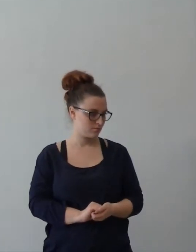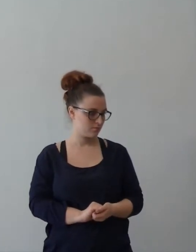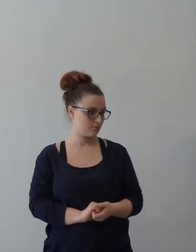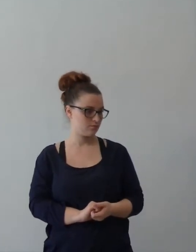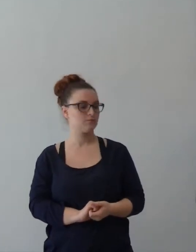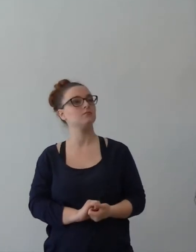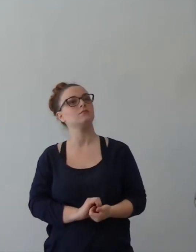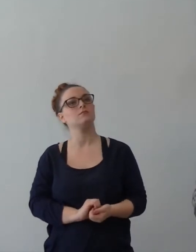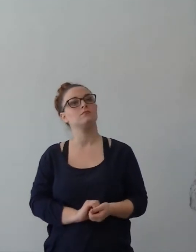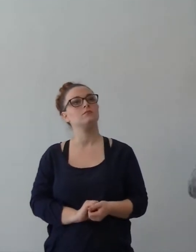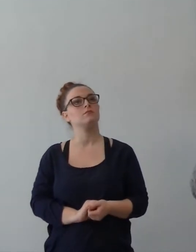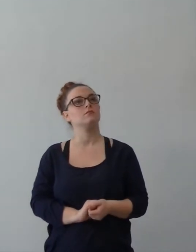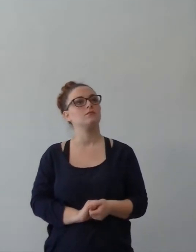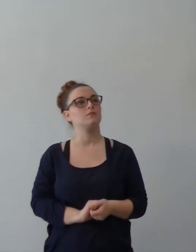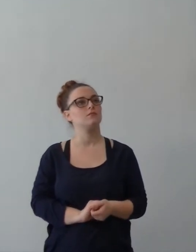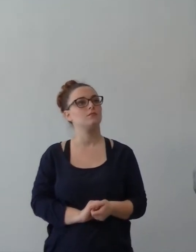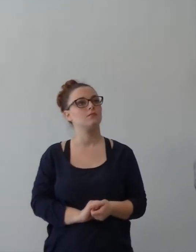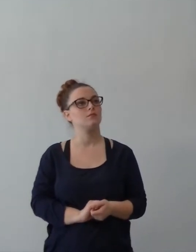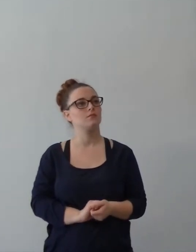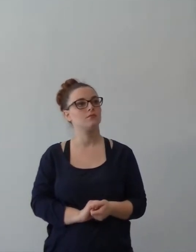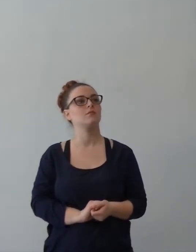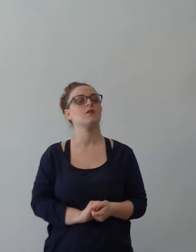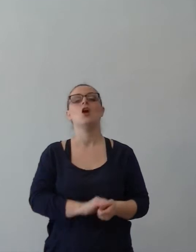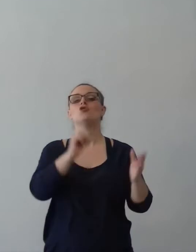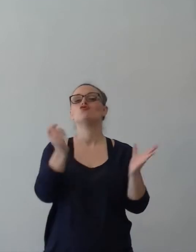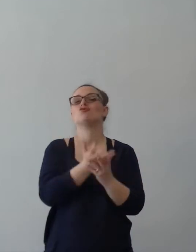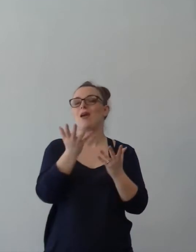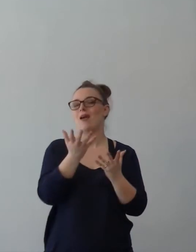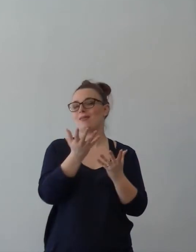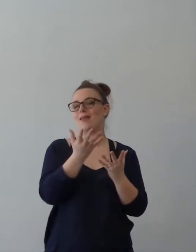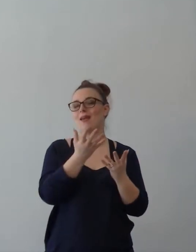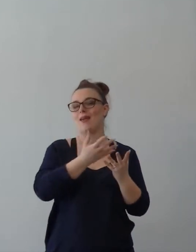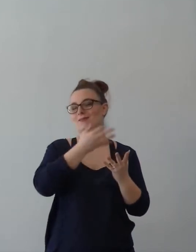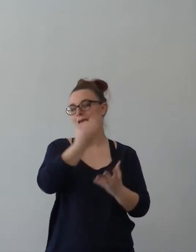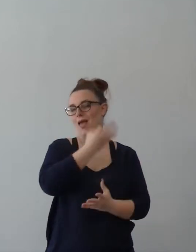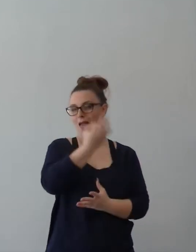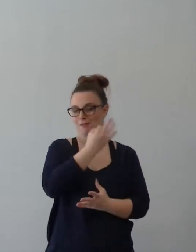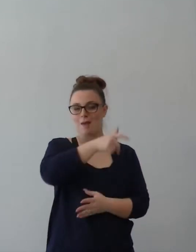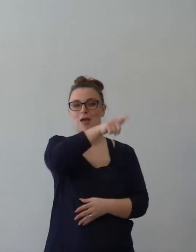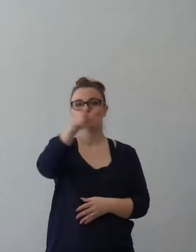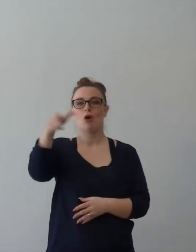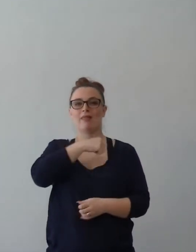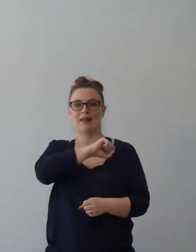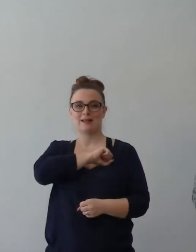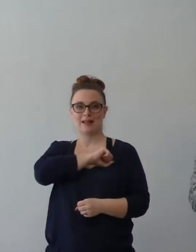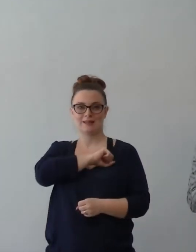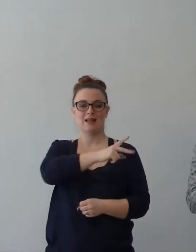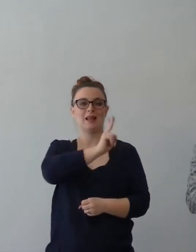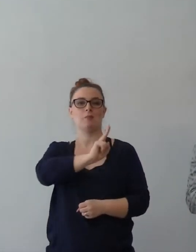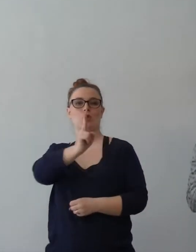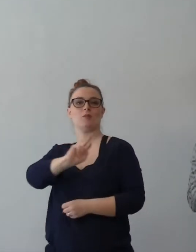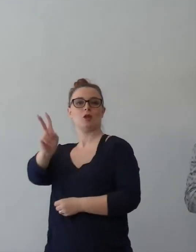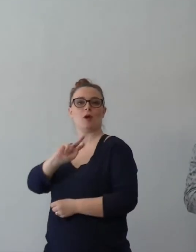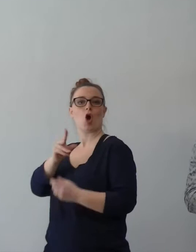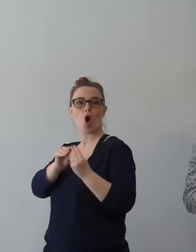è di dire, ah, devi avere la gioia nel Signore, che è vero e non è vero allo stesso tempo.